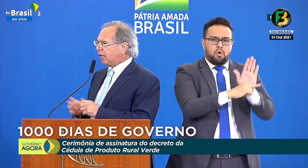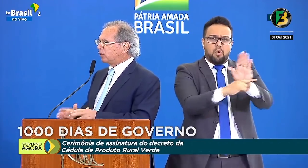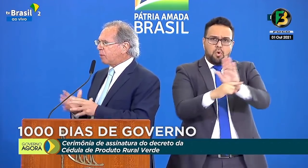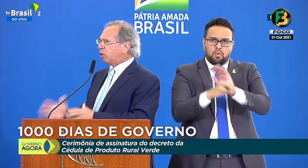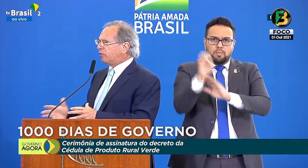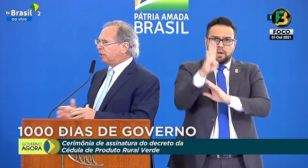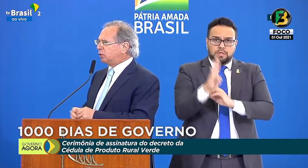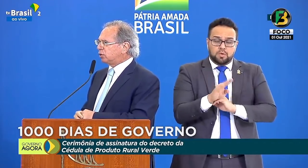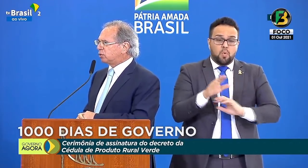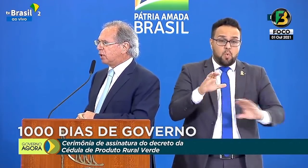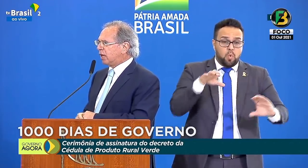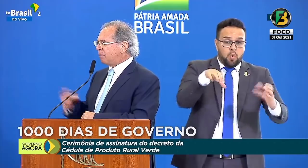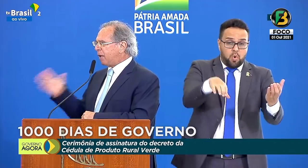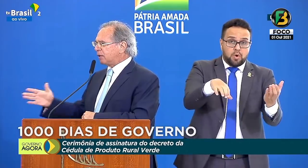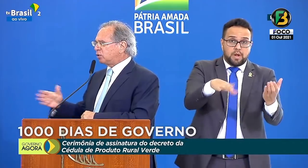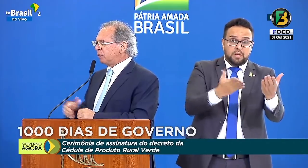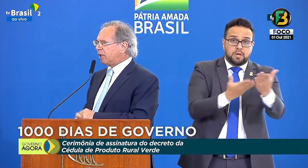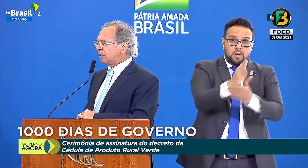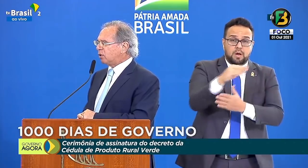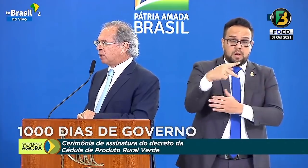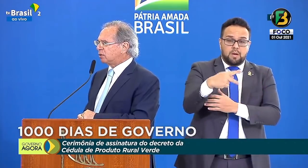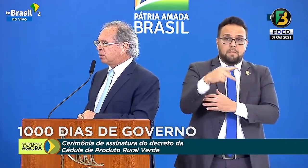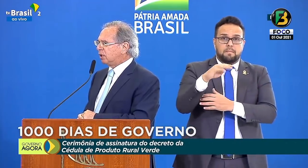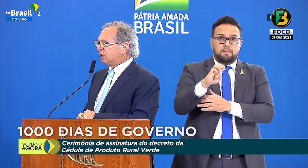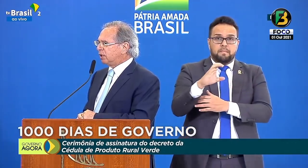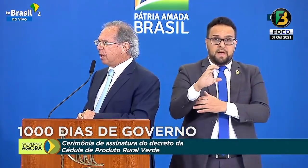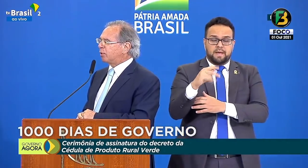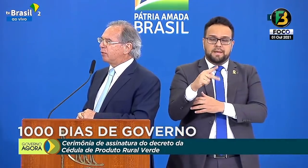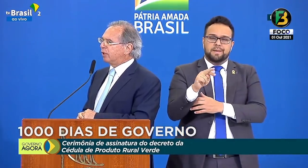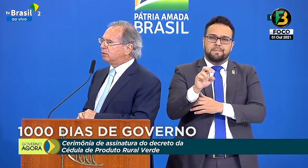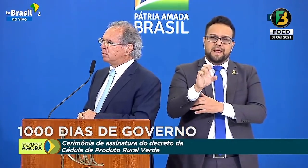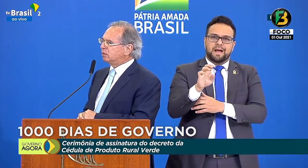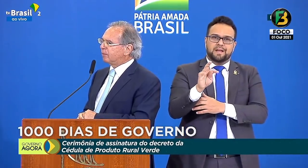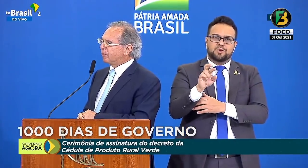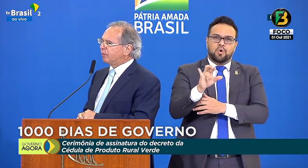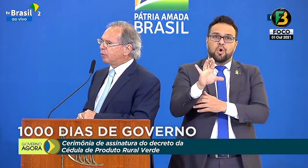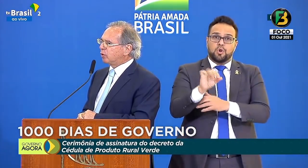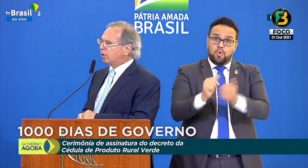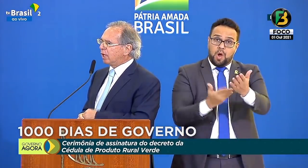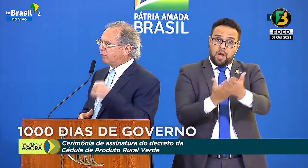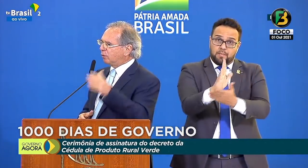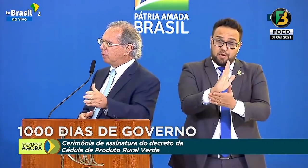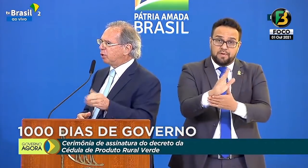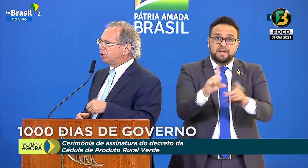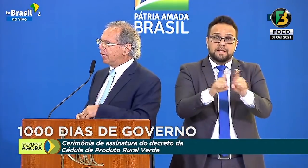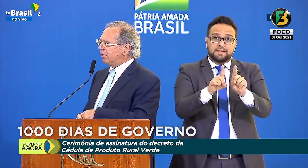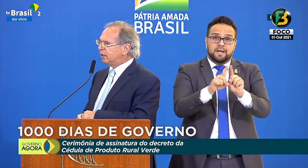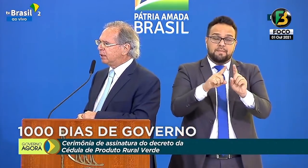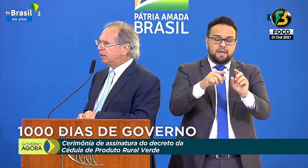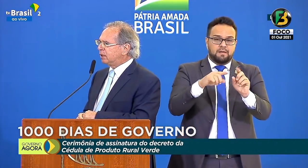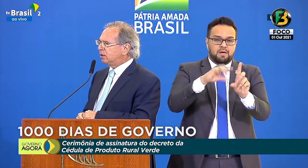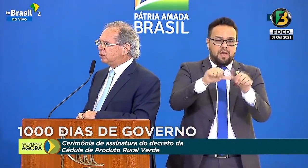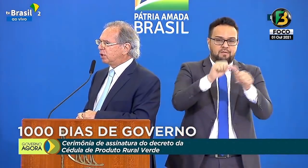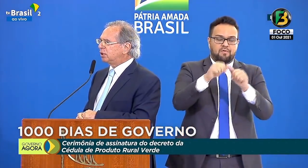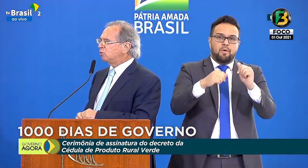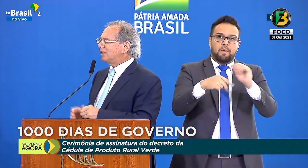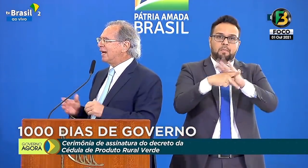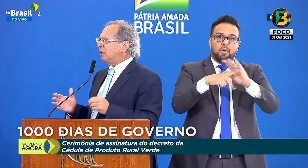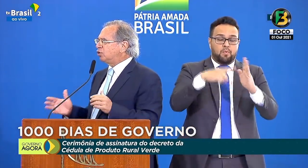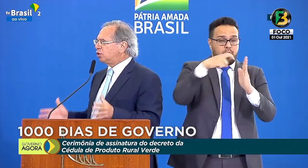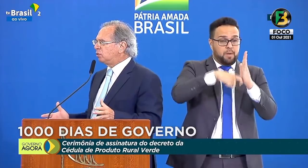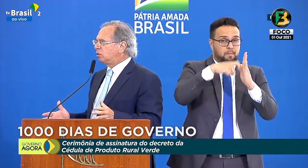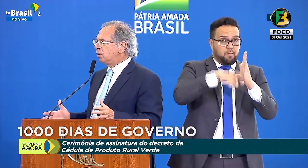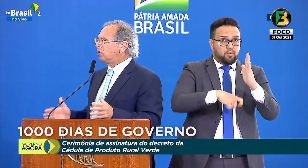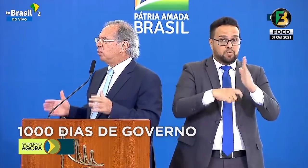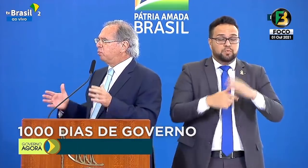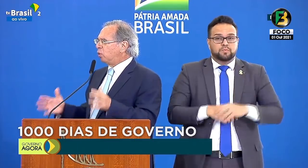E o Congresso aprovando isso, a PEC dos precatórios, e aprovando a reforma do imposto de renda, nós temos